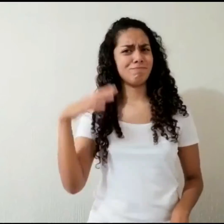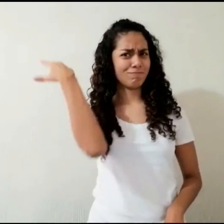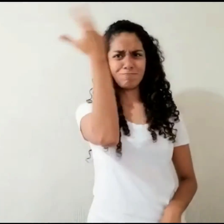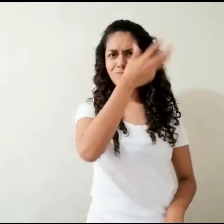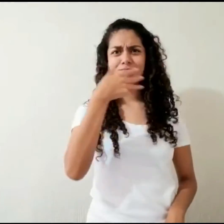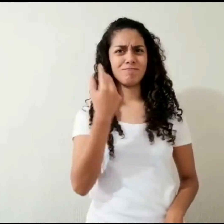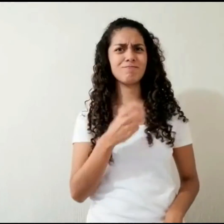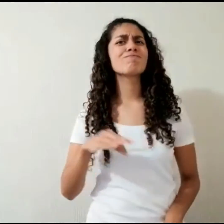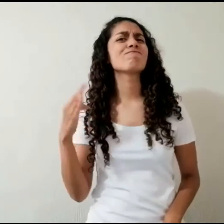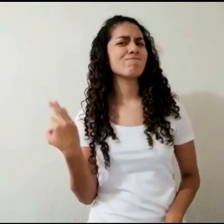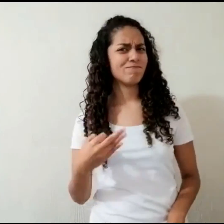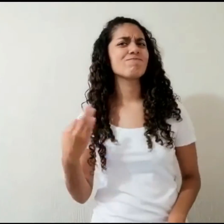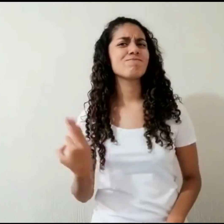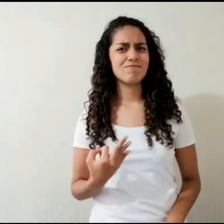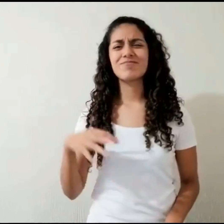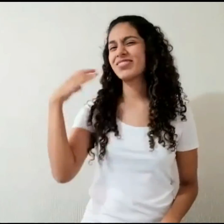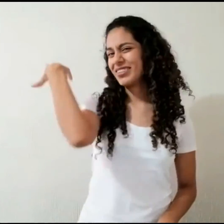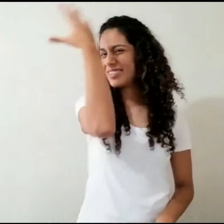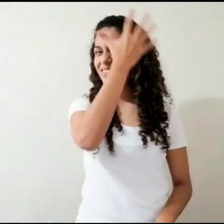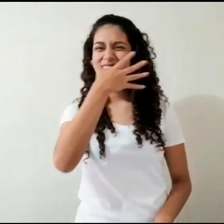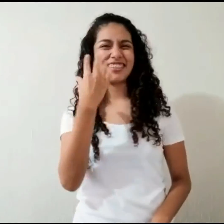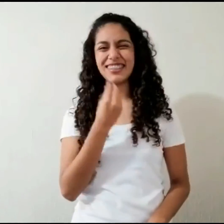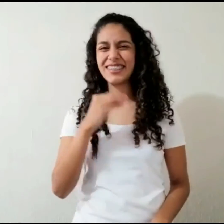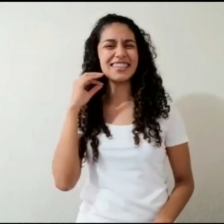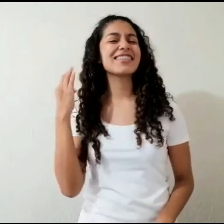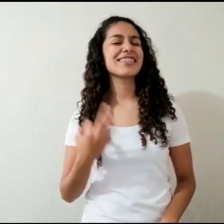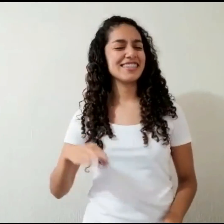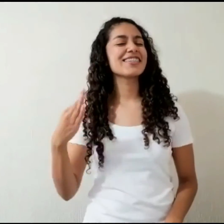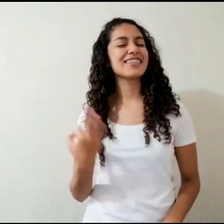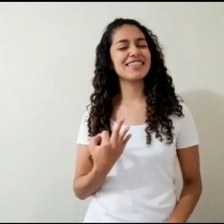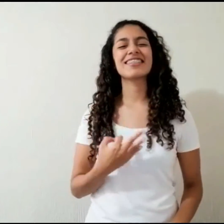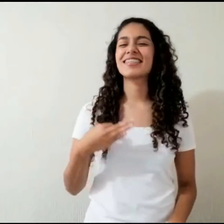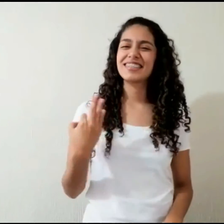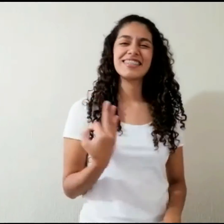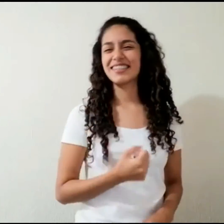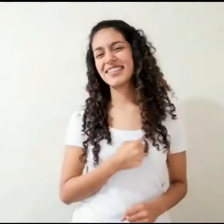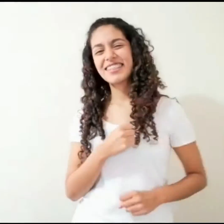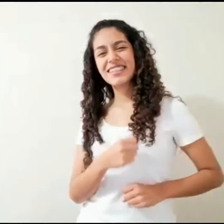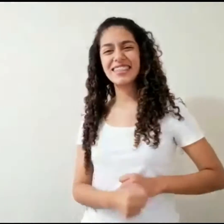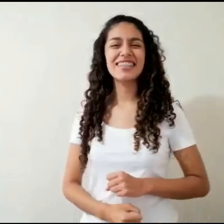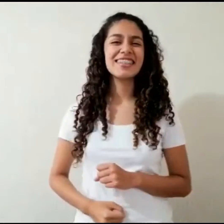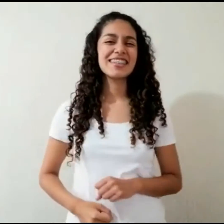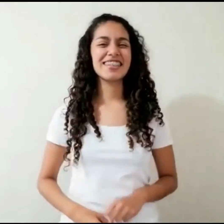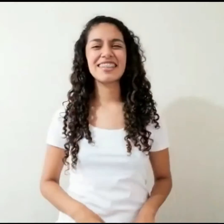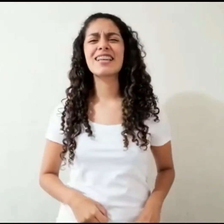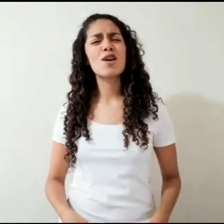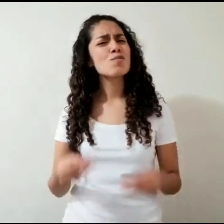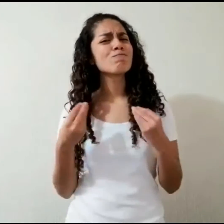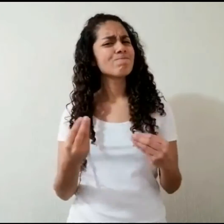bonito, ala que chilero Ala que bonito, ala que chilero Ala que chilero Hay tanto